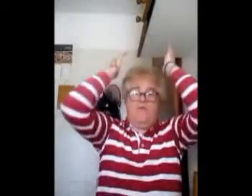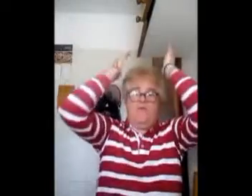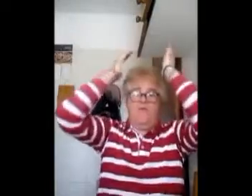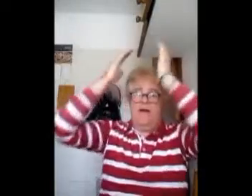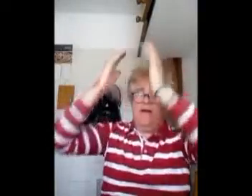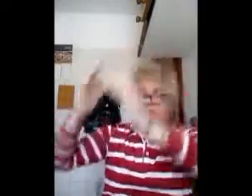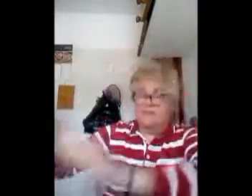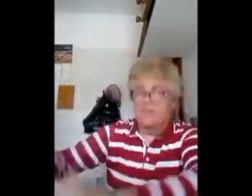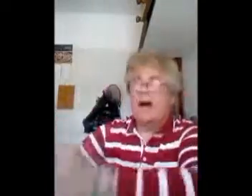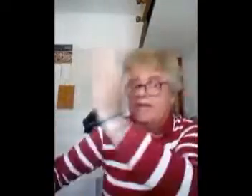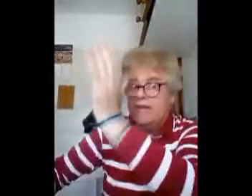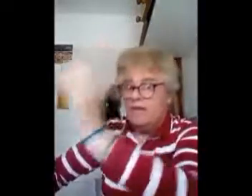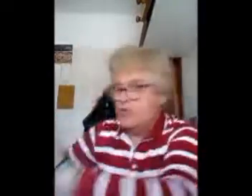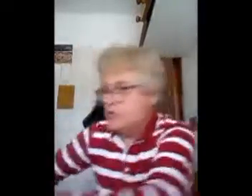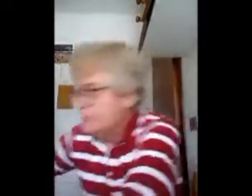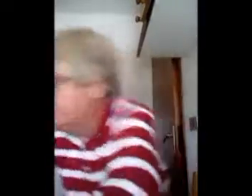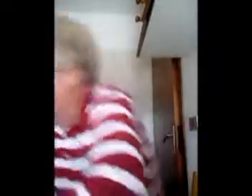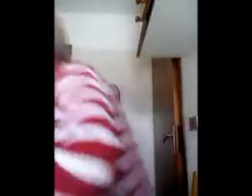Ma la fangula, Arrivederci.